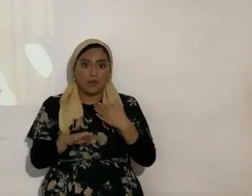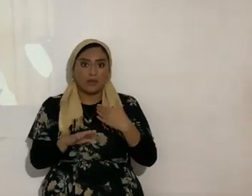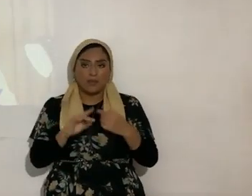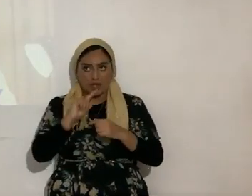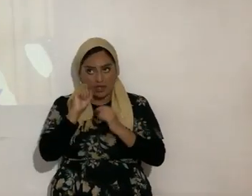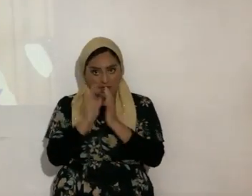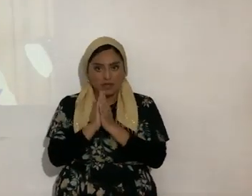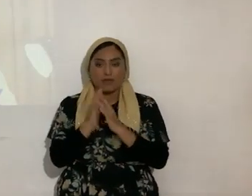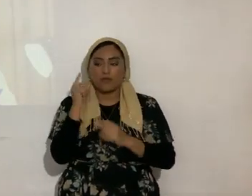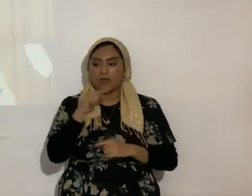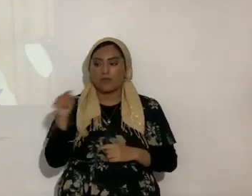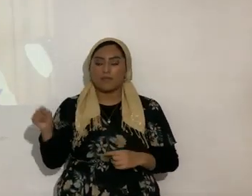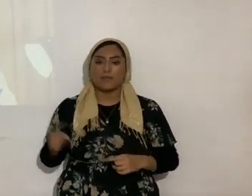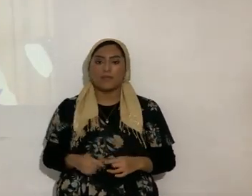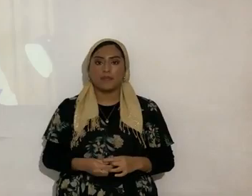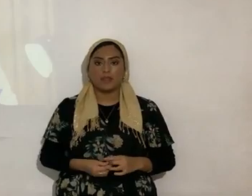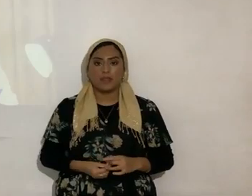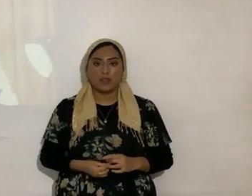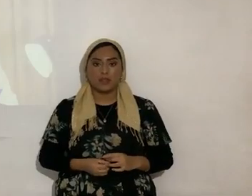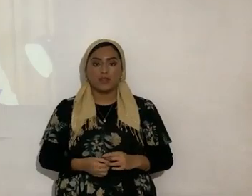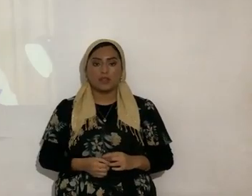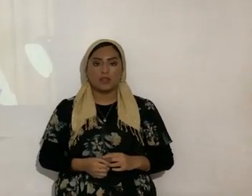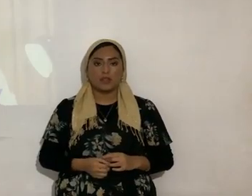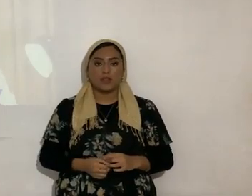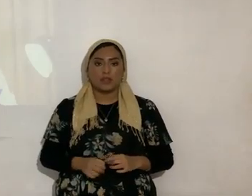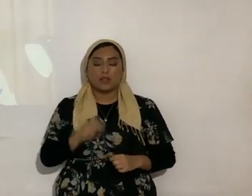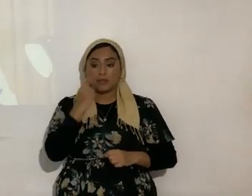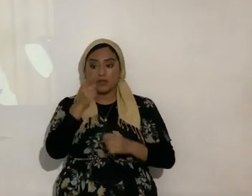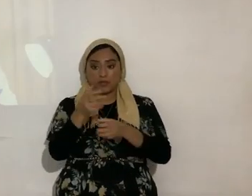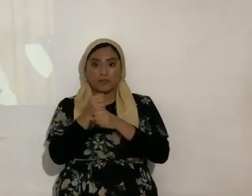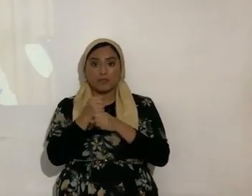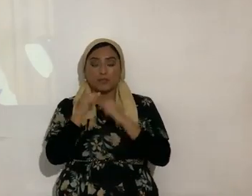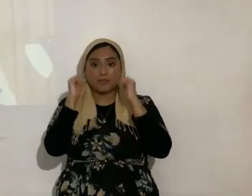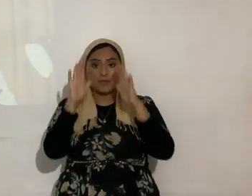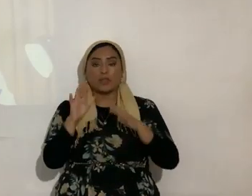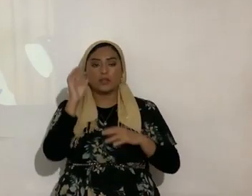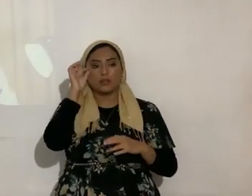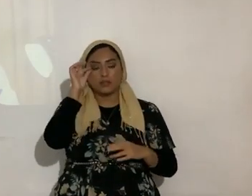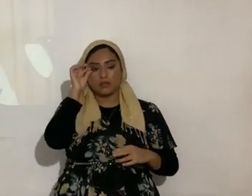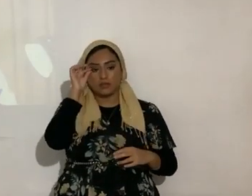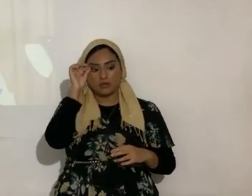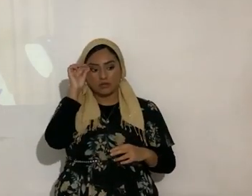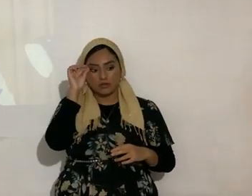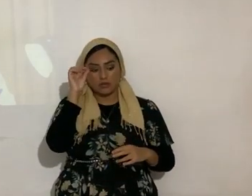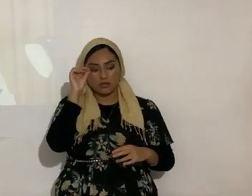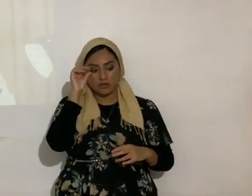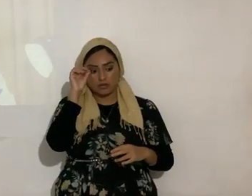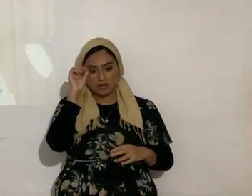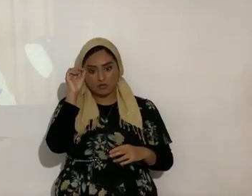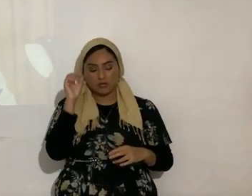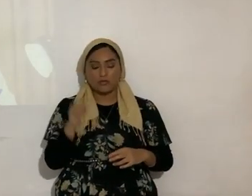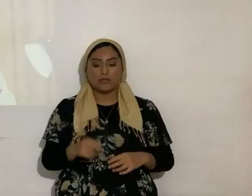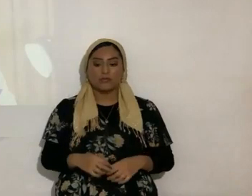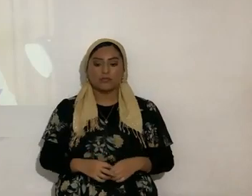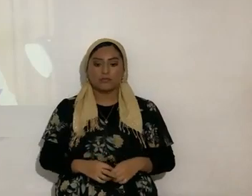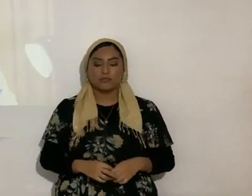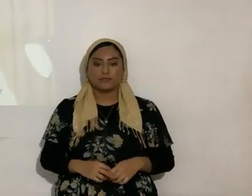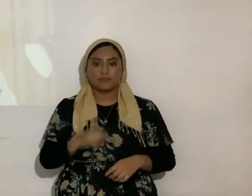¿de acuerdo? no porque vayas a recibir bendición porque entonces ya no sería correcto eso